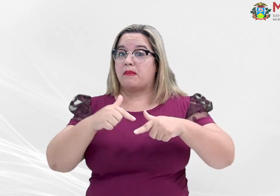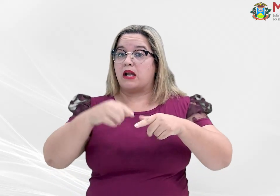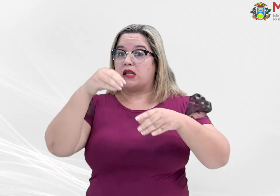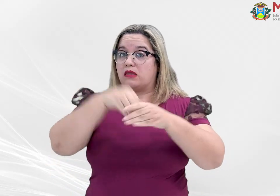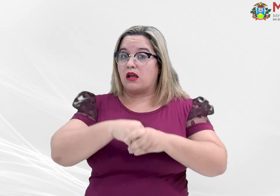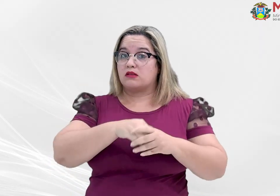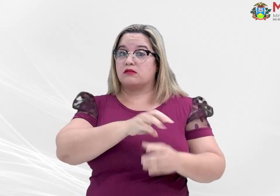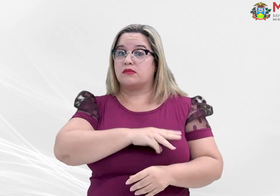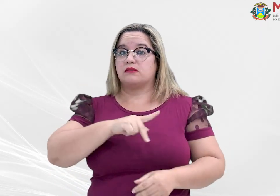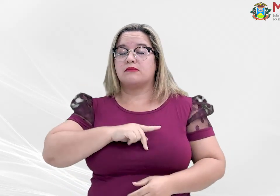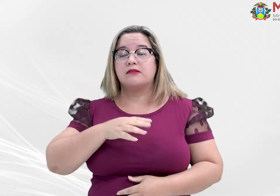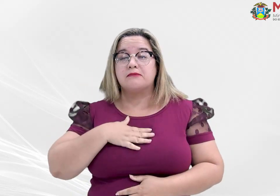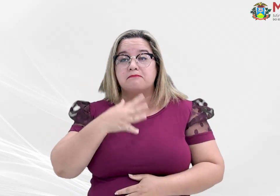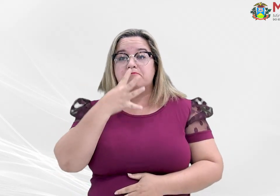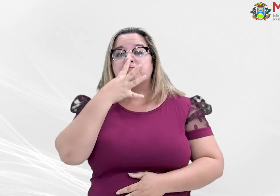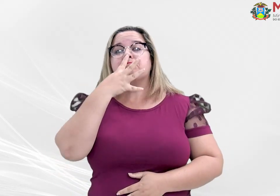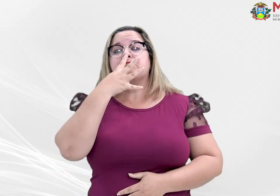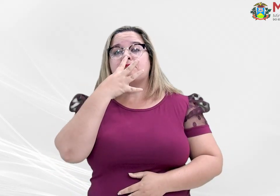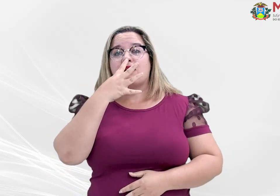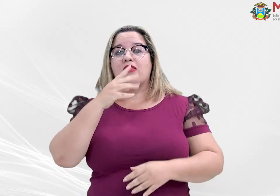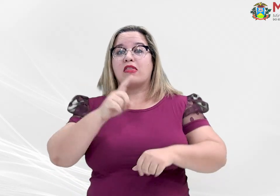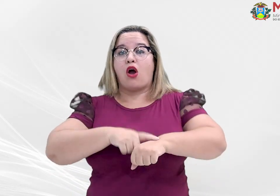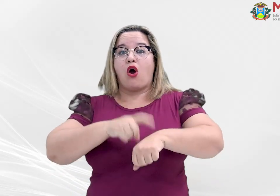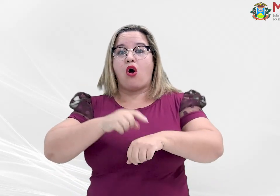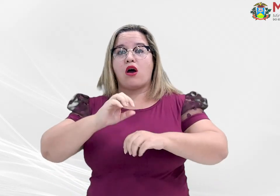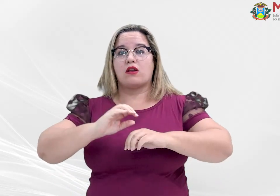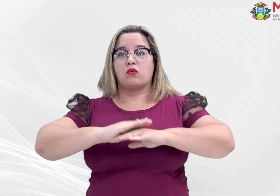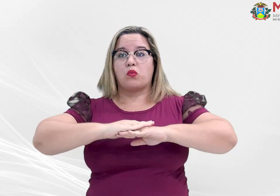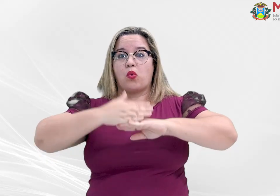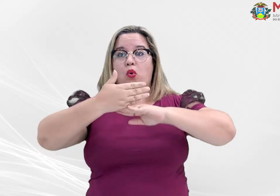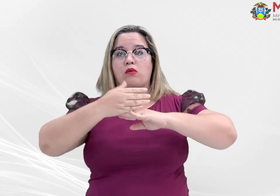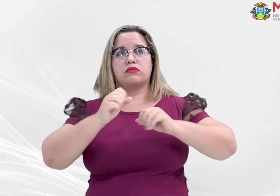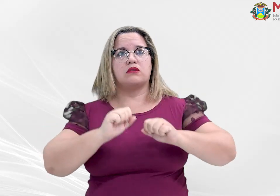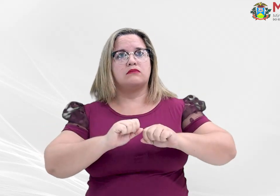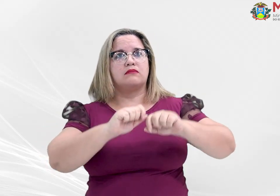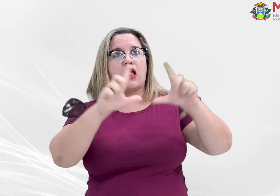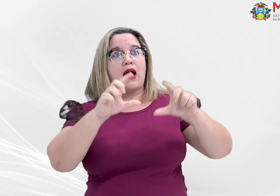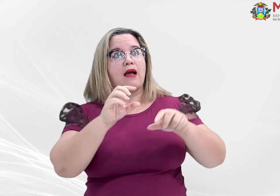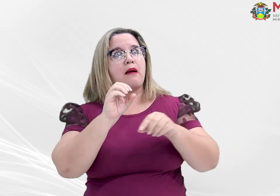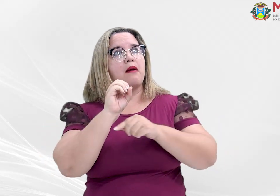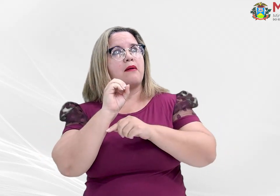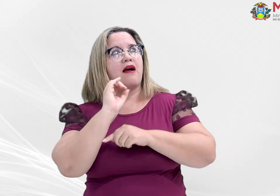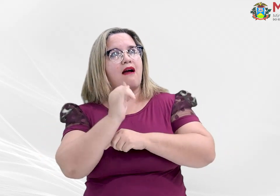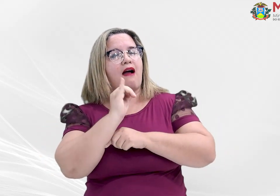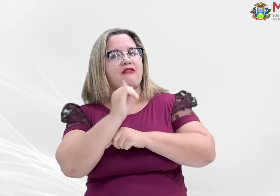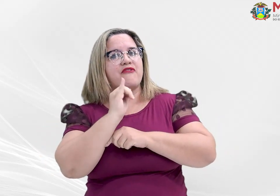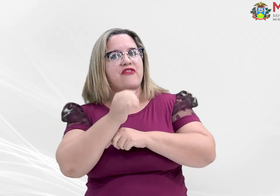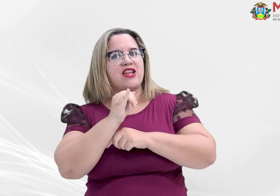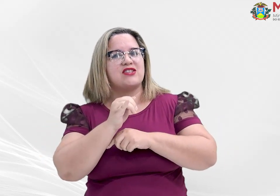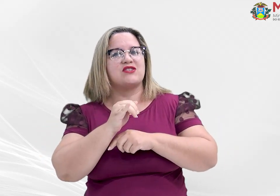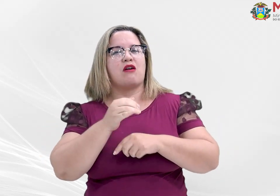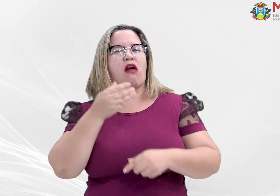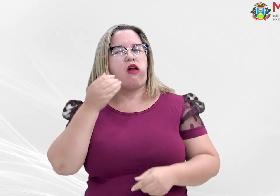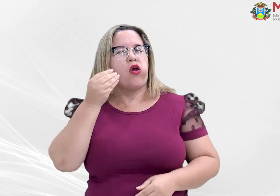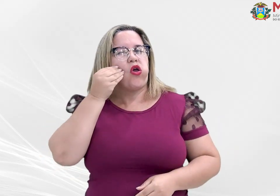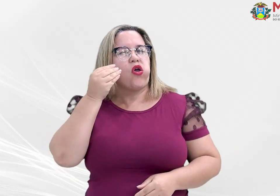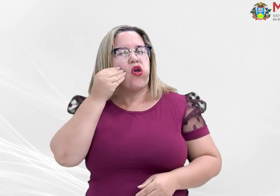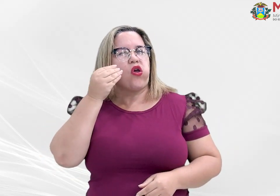foram surpreendidos ao ligar o computador com uma mensagem provocativa sobre sustentabilidade na tela do desktop.